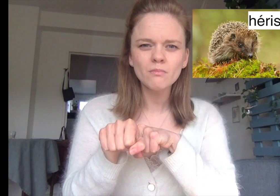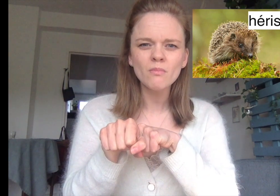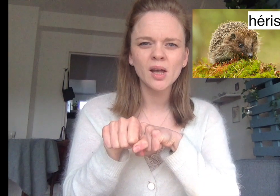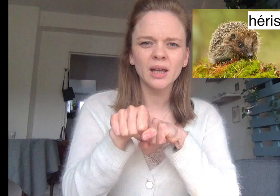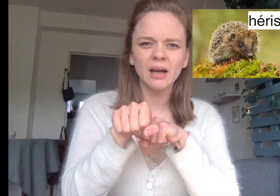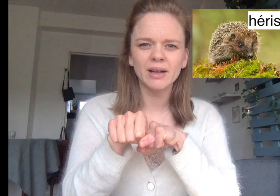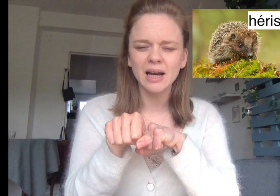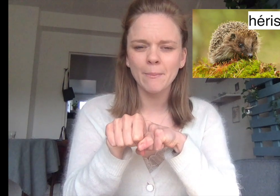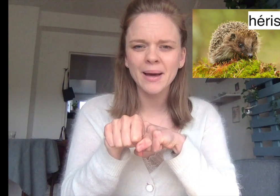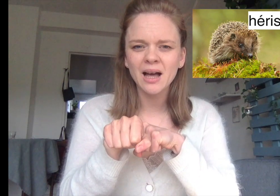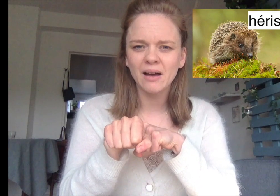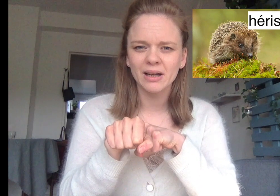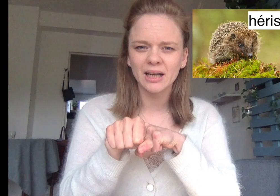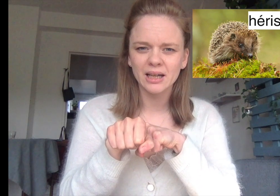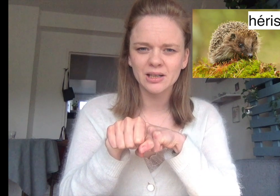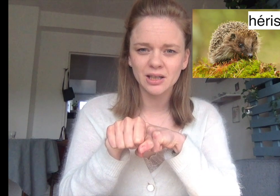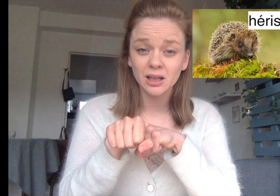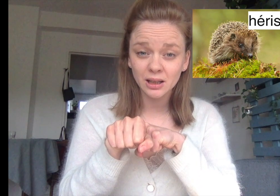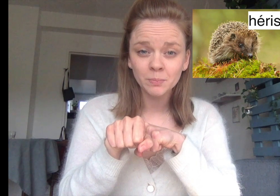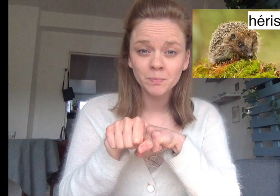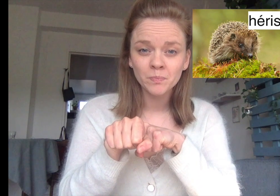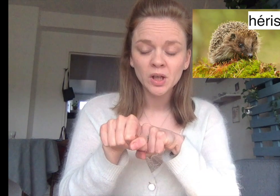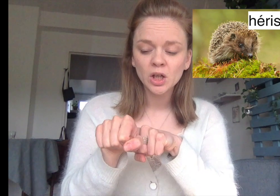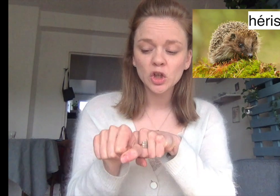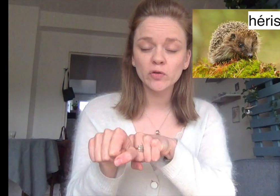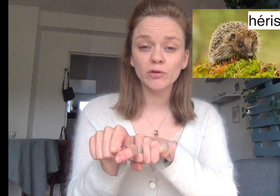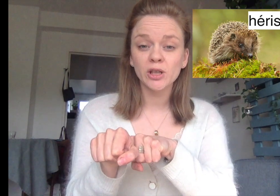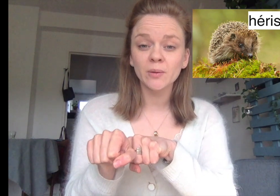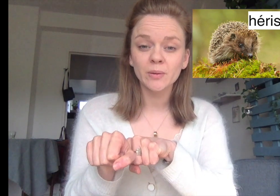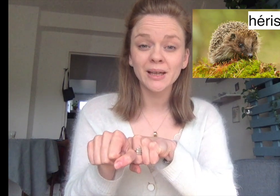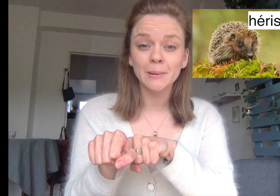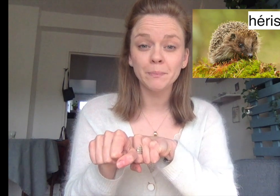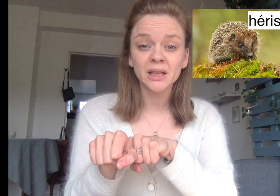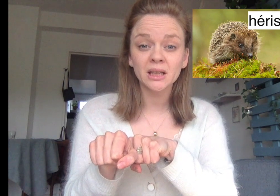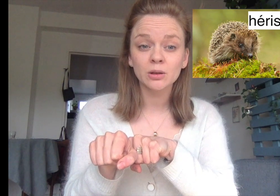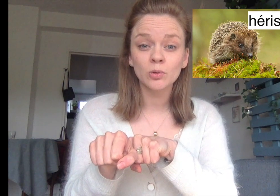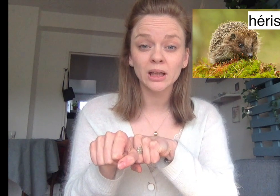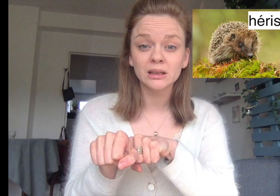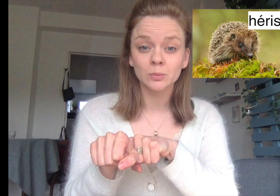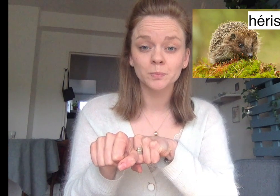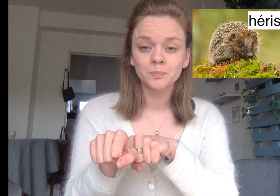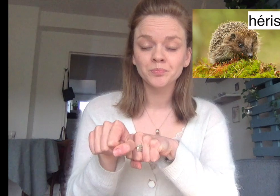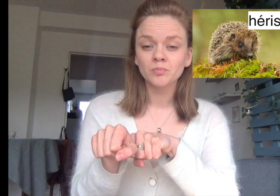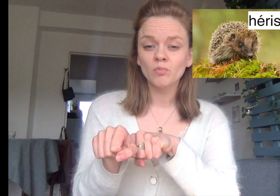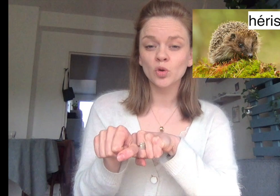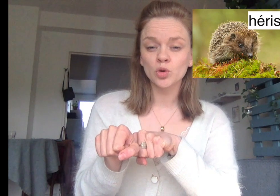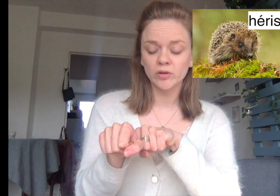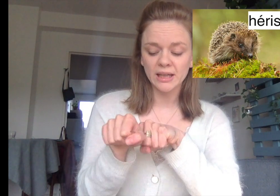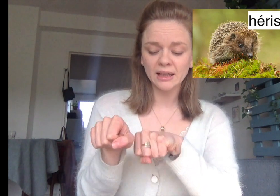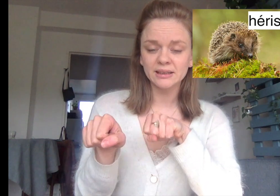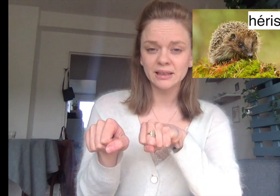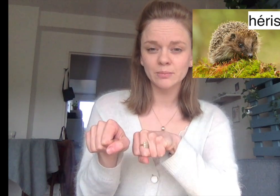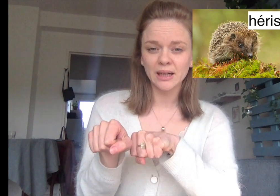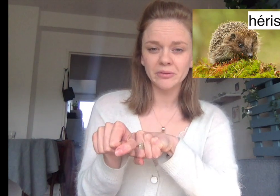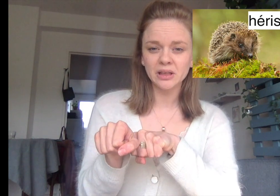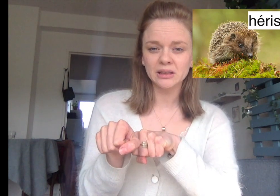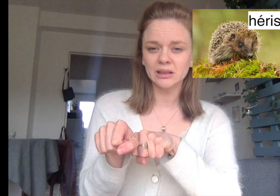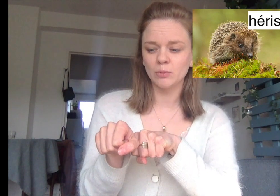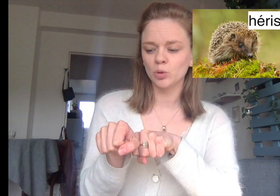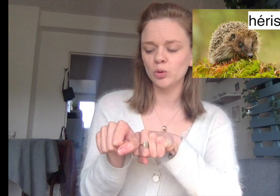Et avec la main avec laquelle j'écris, je vais venir mimer les pics du hérisson. Donc je vais garder cette main là fixe. Et mon autre